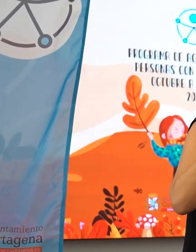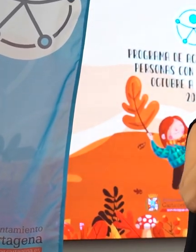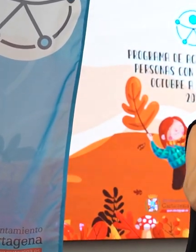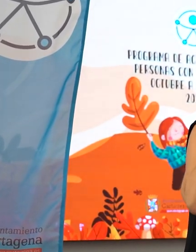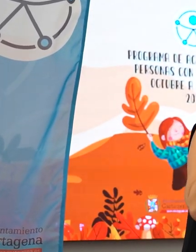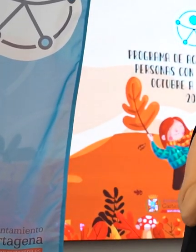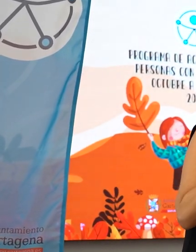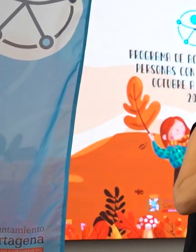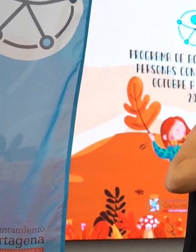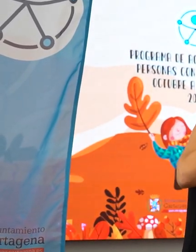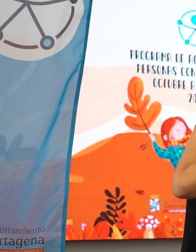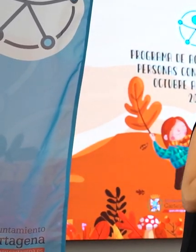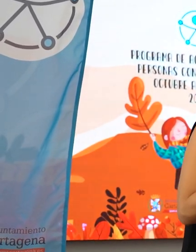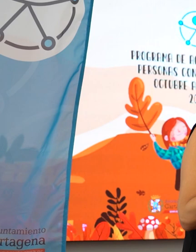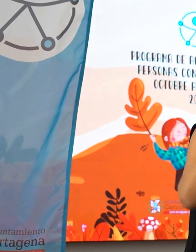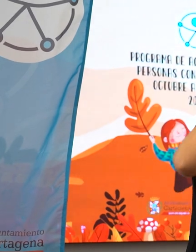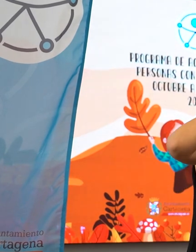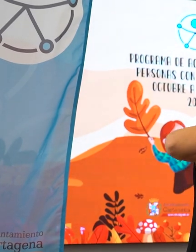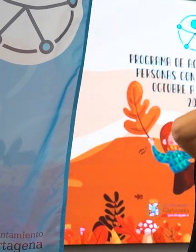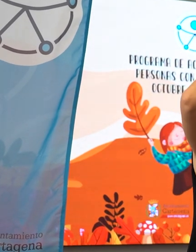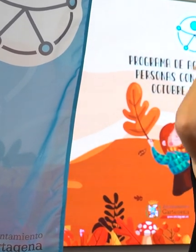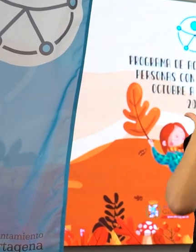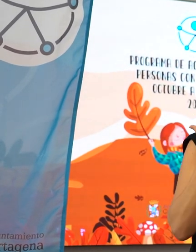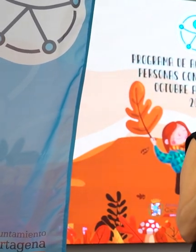convirtiendo Cartagena en una ciudad mucho más inclusiva.